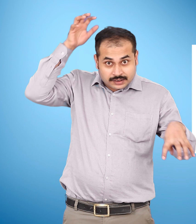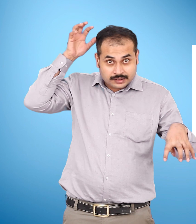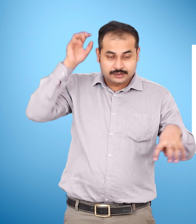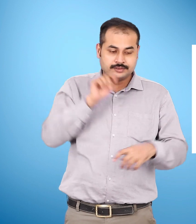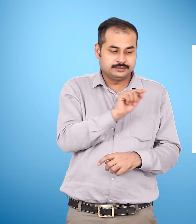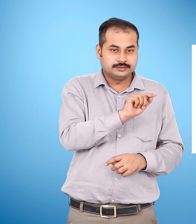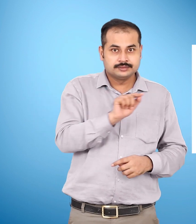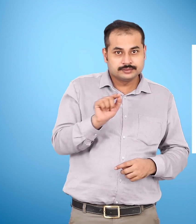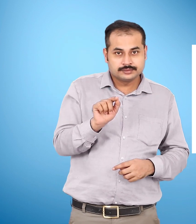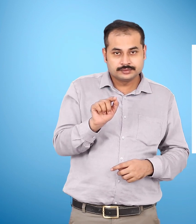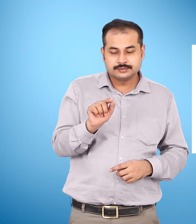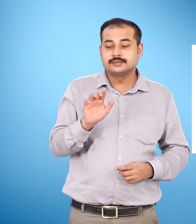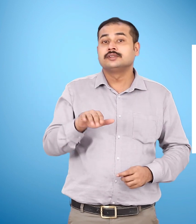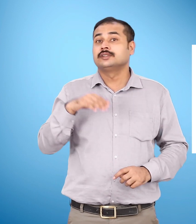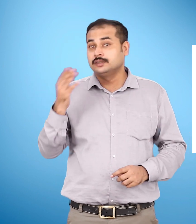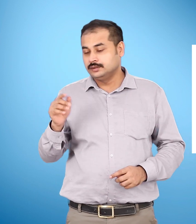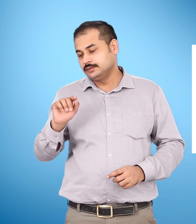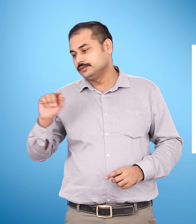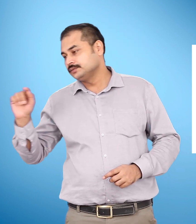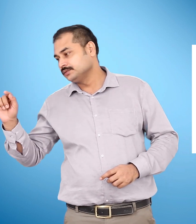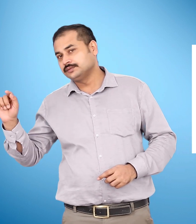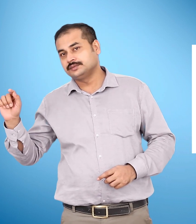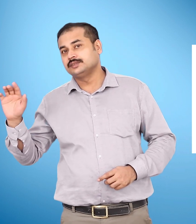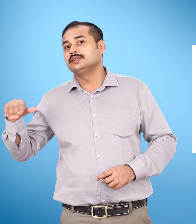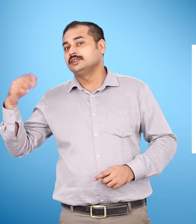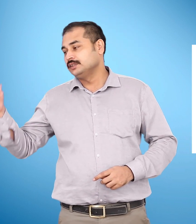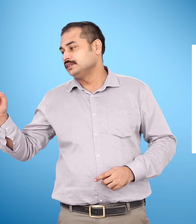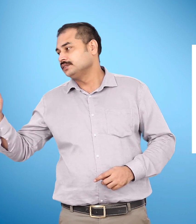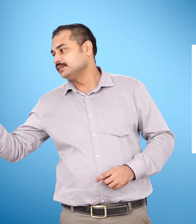रिक्तस्थान